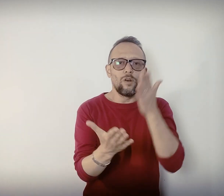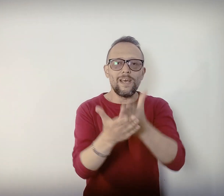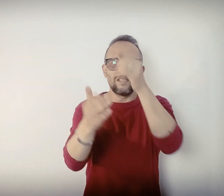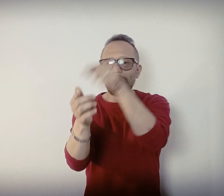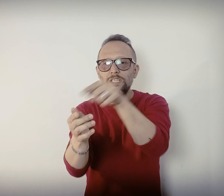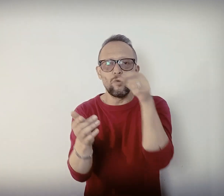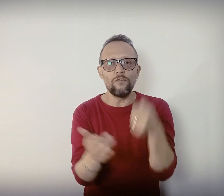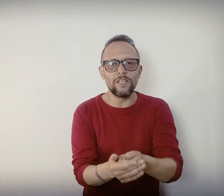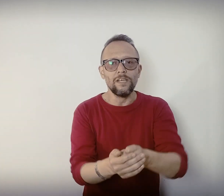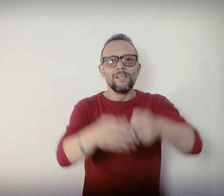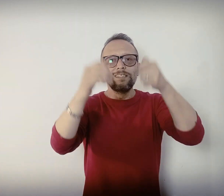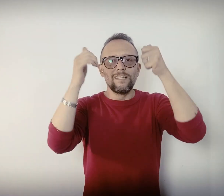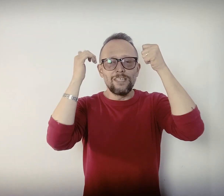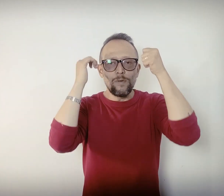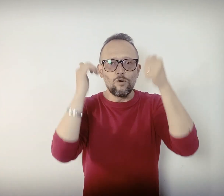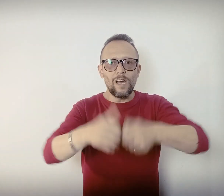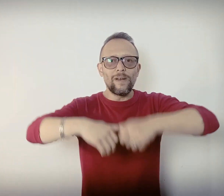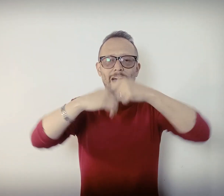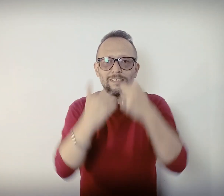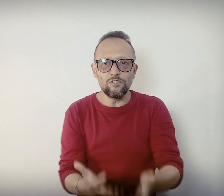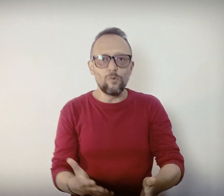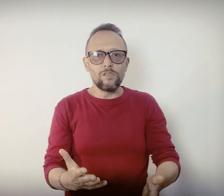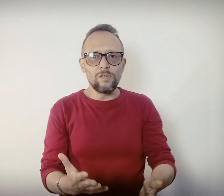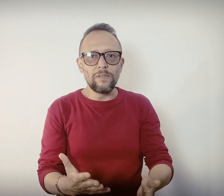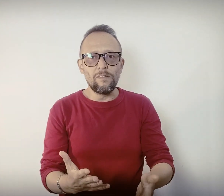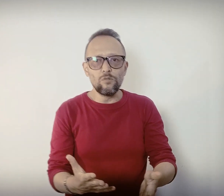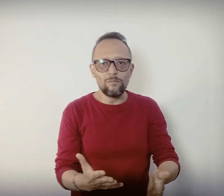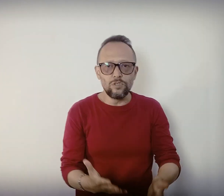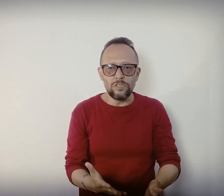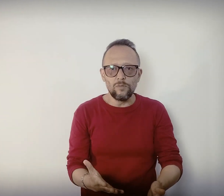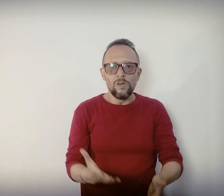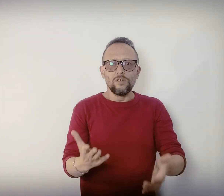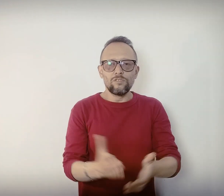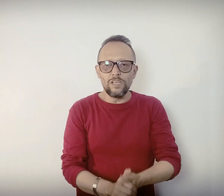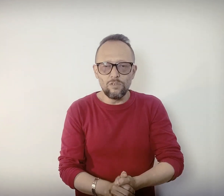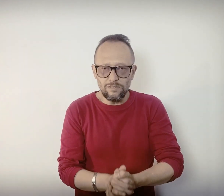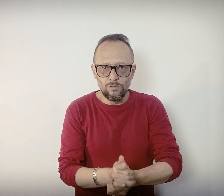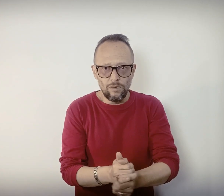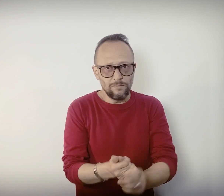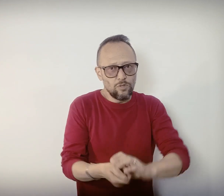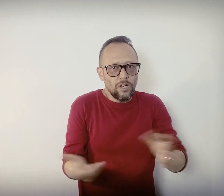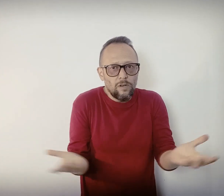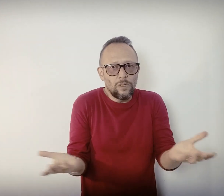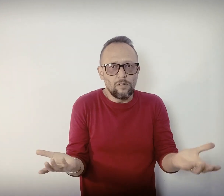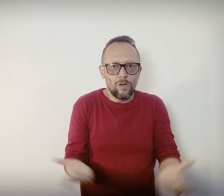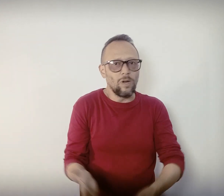leas de principio a fin si tienes la mejor cámara, haz eso porque eso también te va a ayudar muchísimo yo sé que no es muy chévere leer un manual